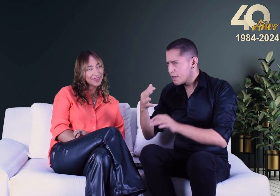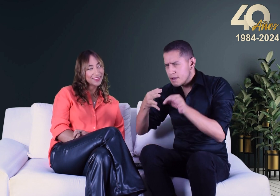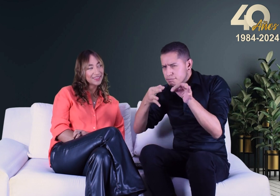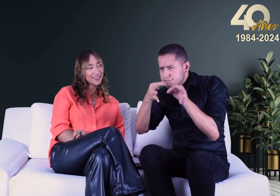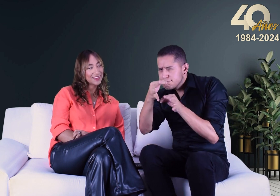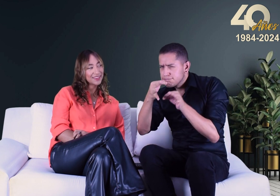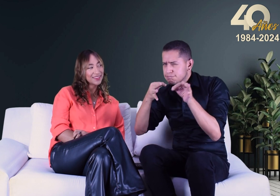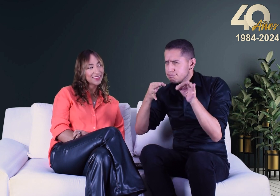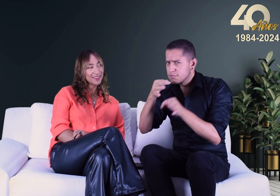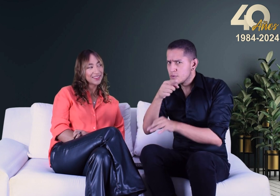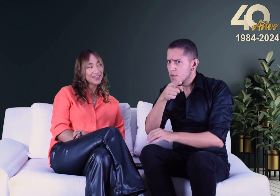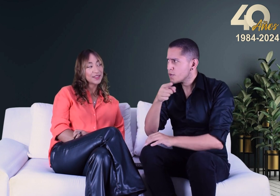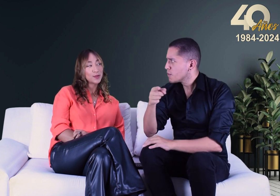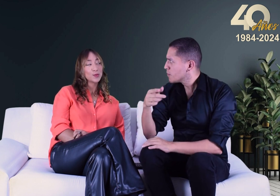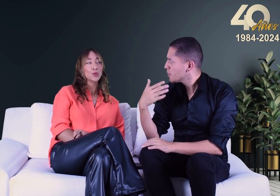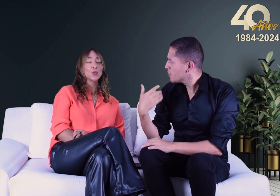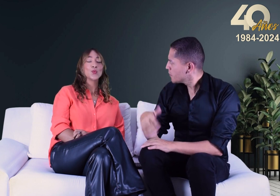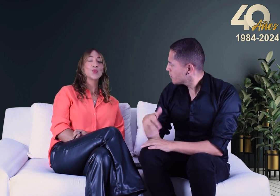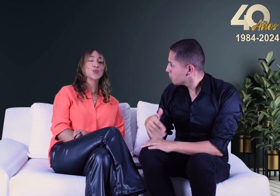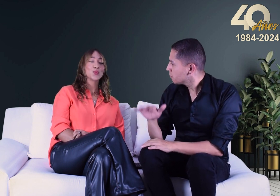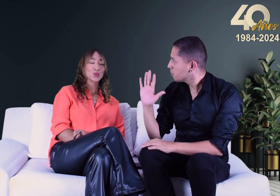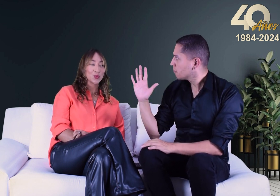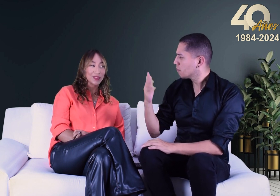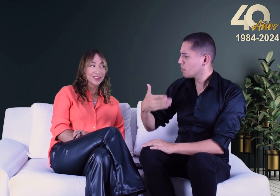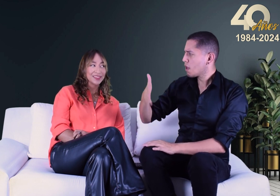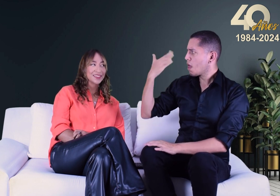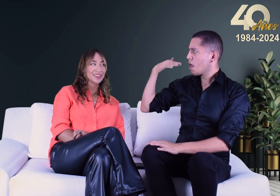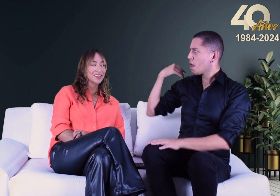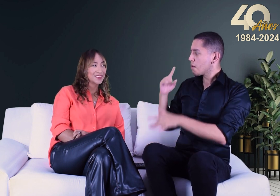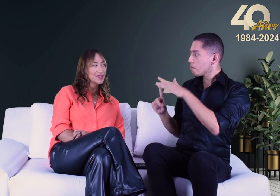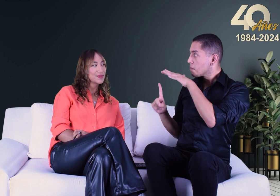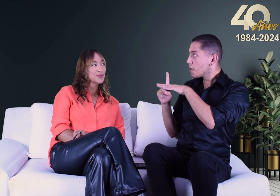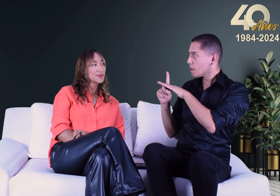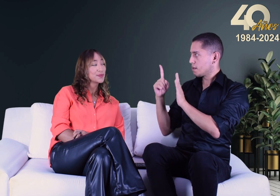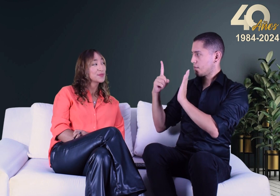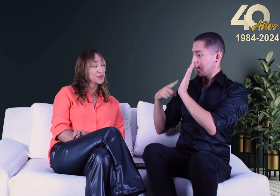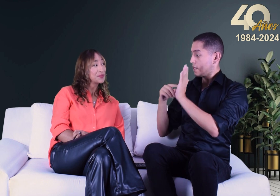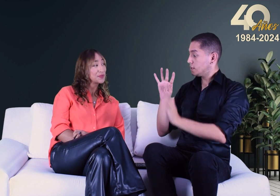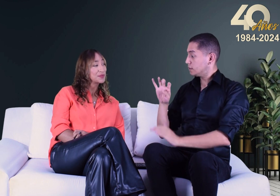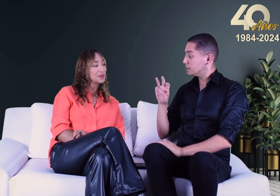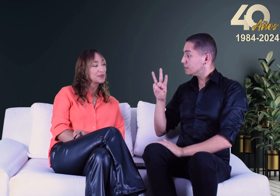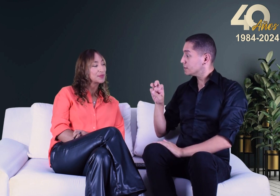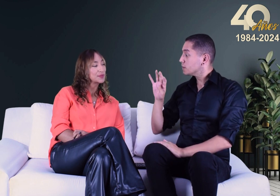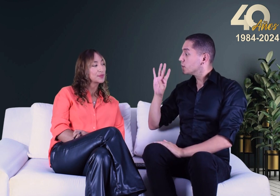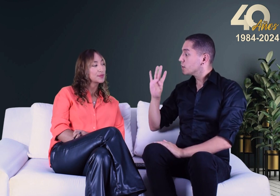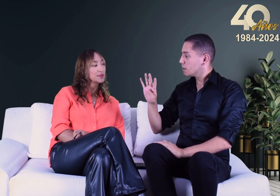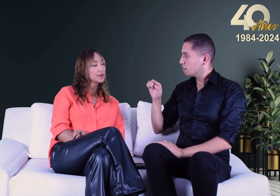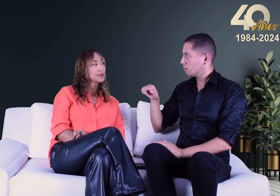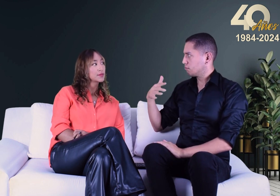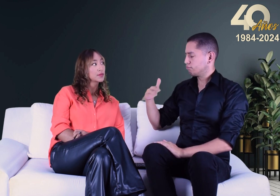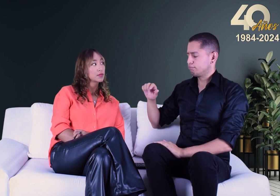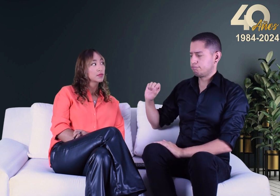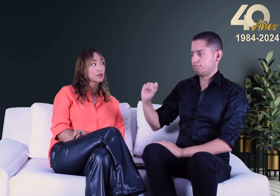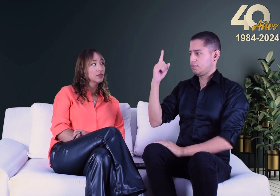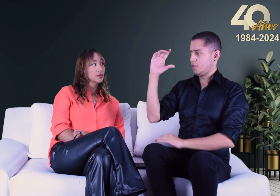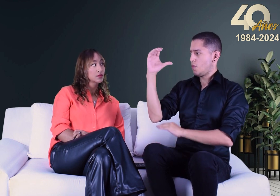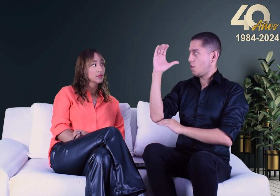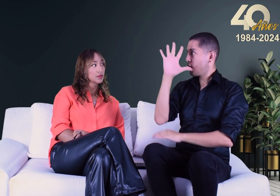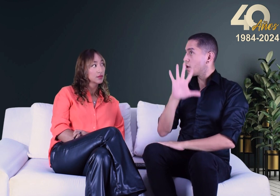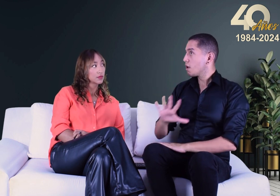Uff, ¿viste esa explicación? En el pasado, en 1984, en Colombia se reunieron por primera vez